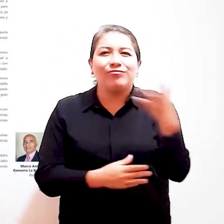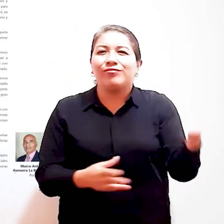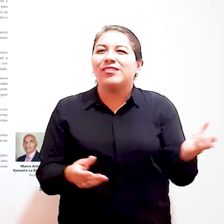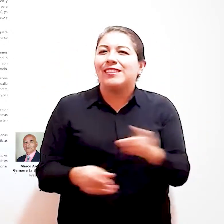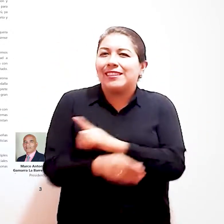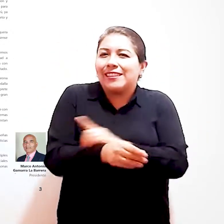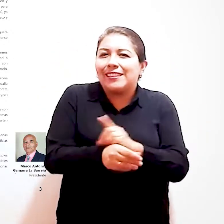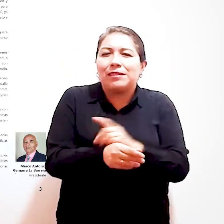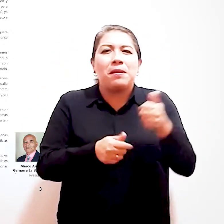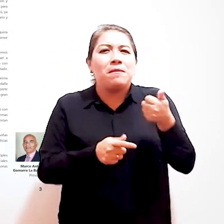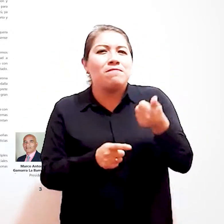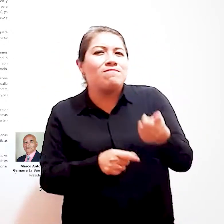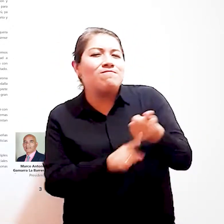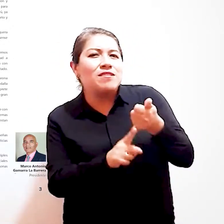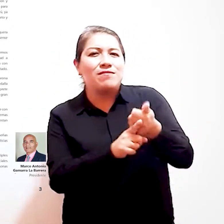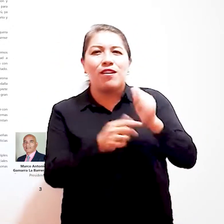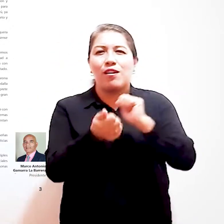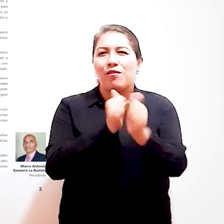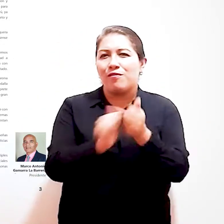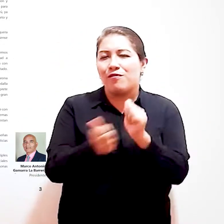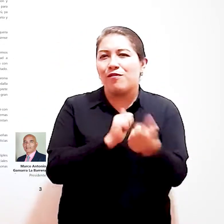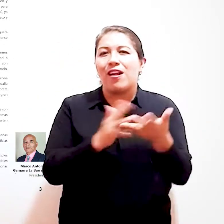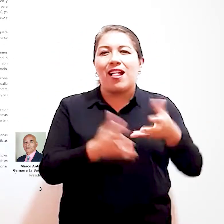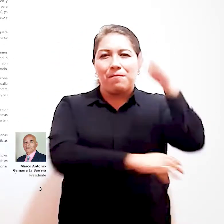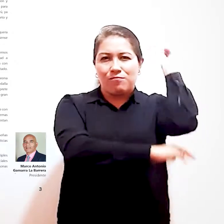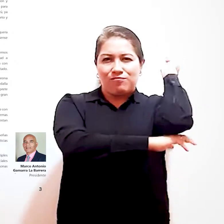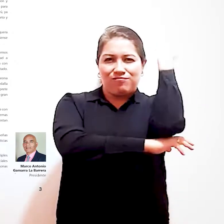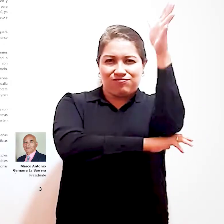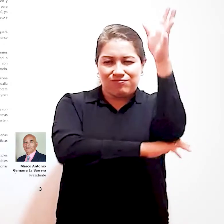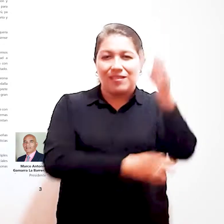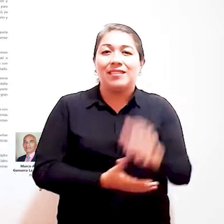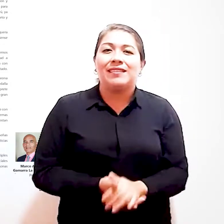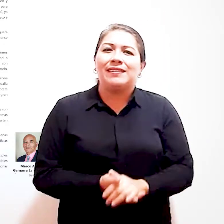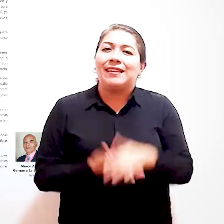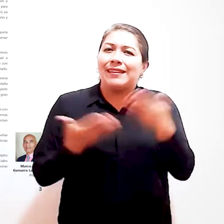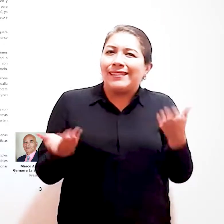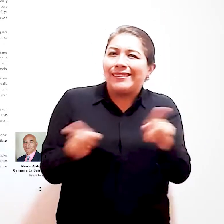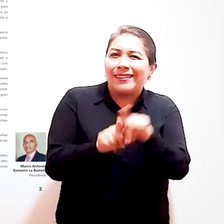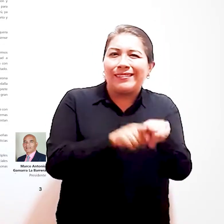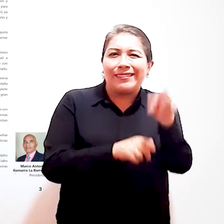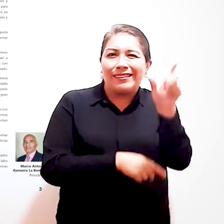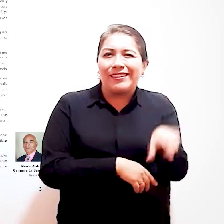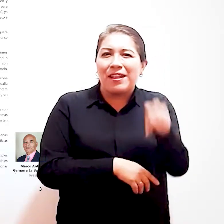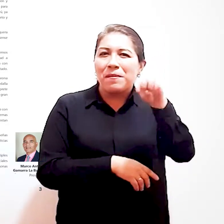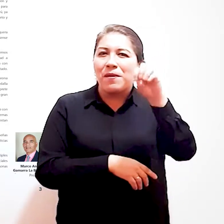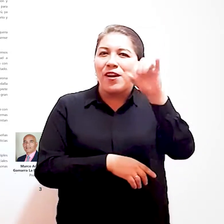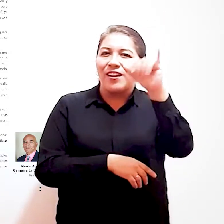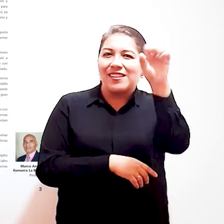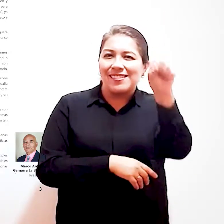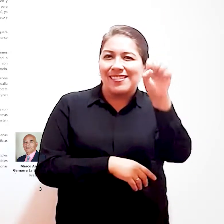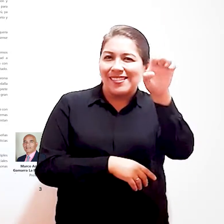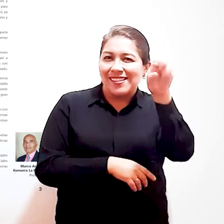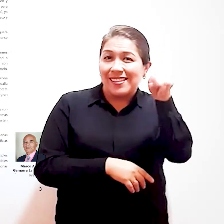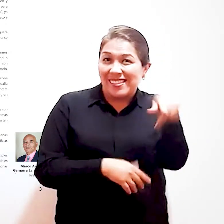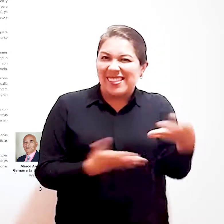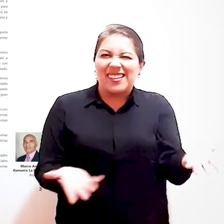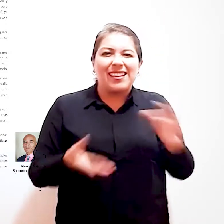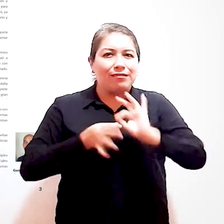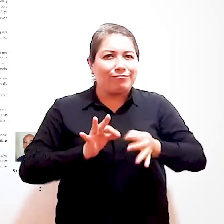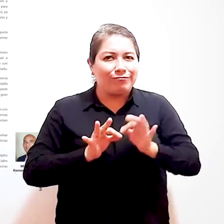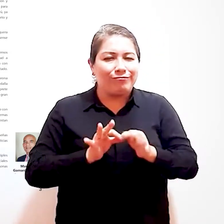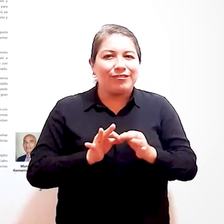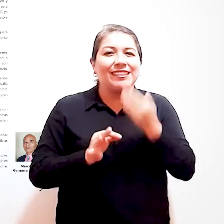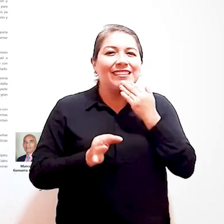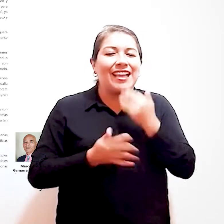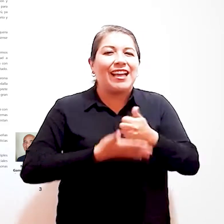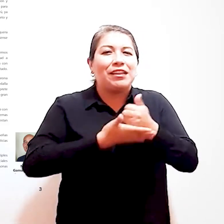de oro en la disciplina de para badminton y de Moisés Piscoya, un intérprete nativo de lengua de señas peruana cuya profesión fue